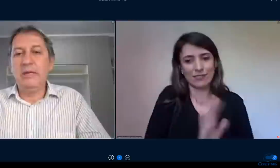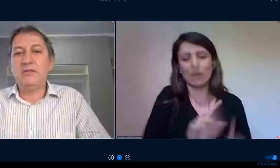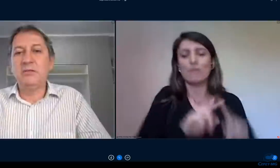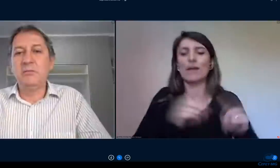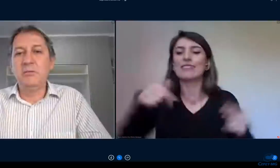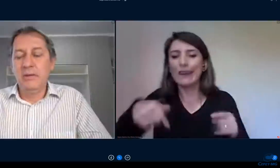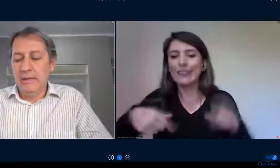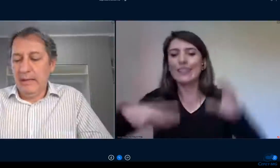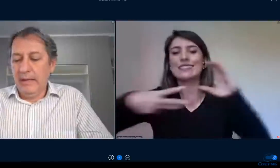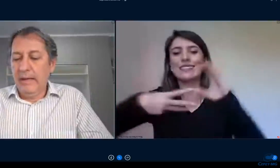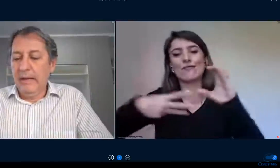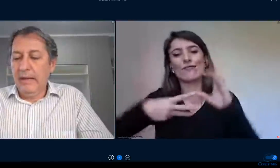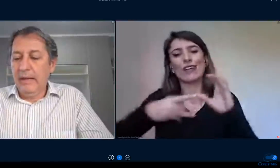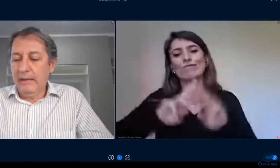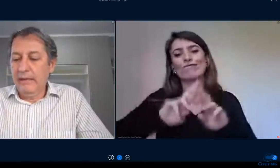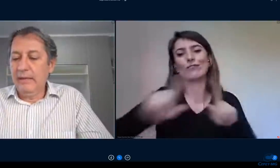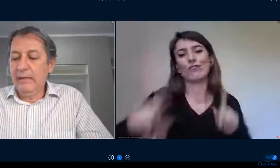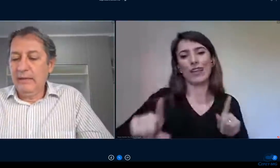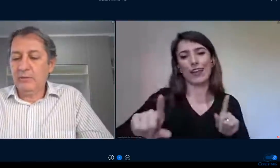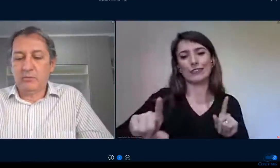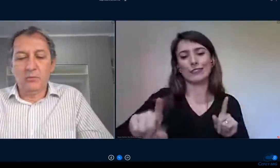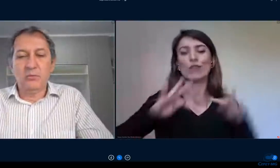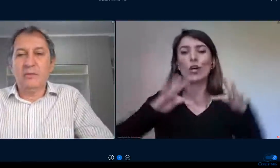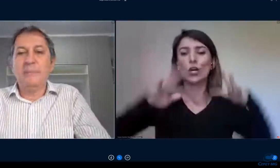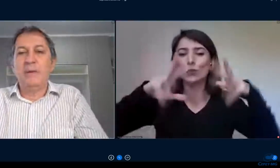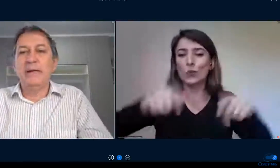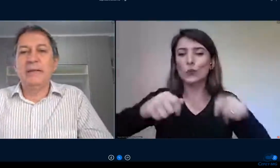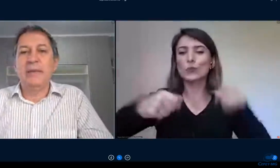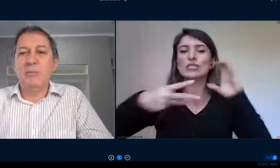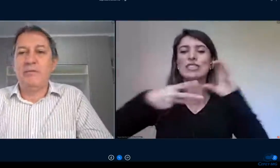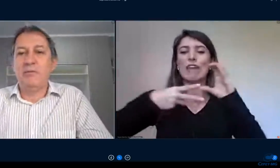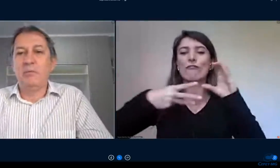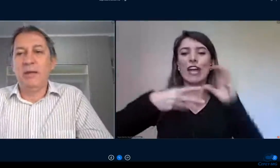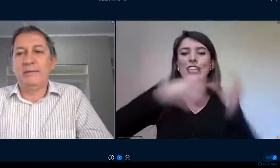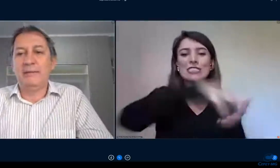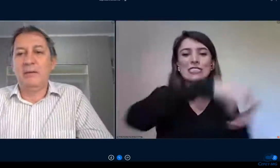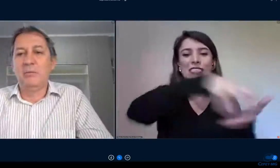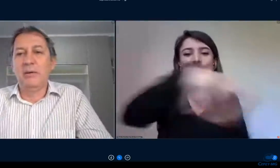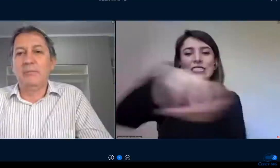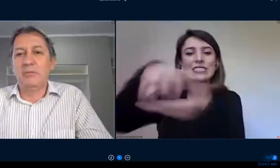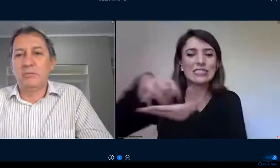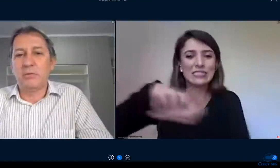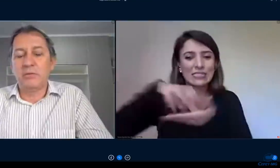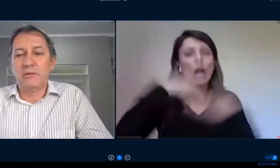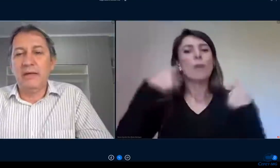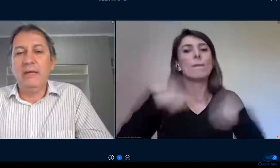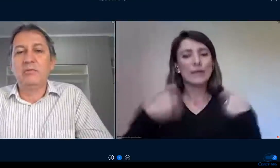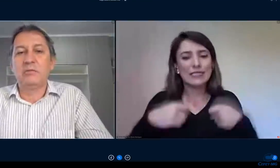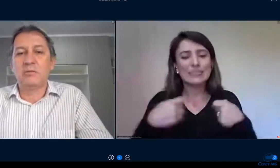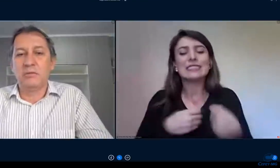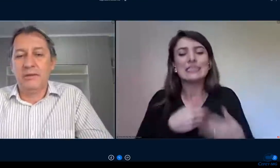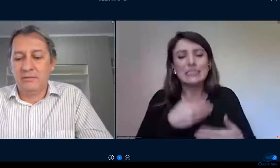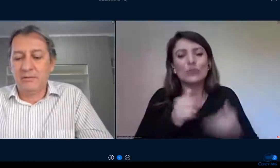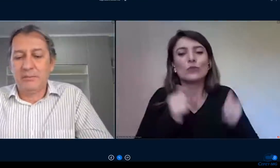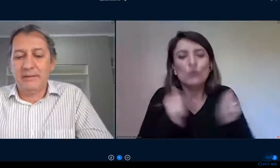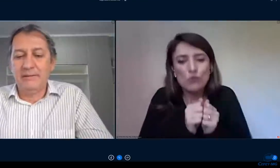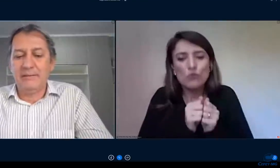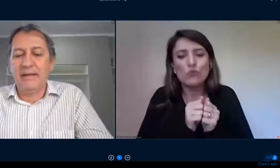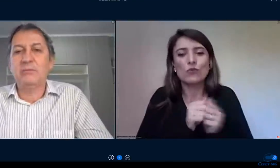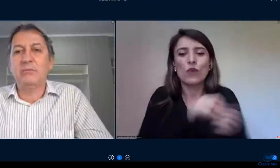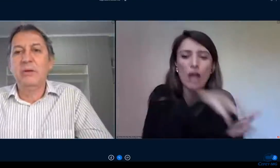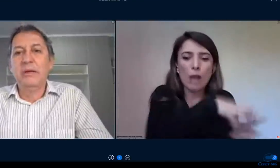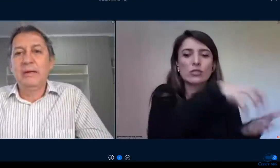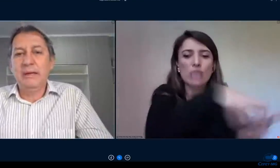mesmo ritmo e isso nos demanda uma formulação no âmbito dos conselhos dos conselhos